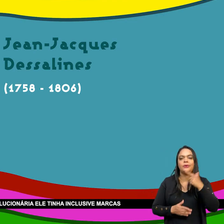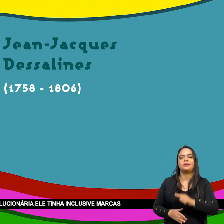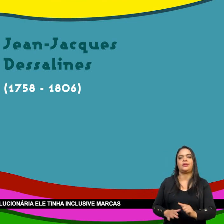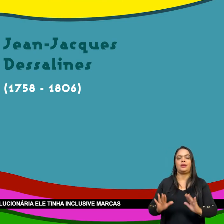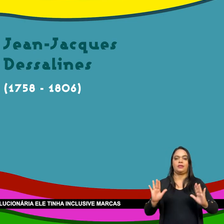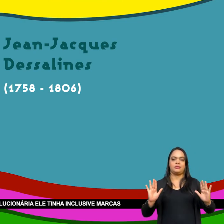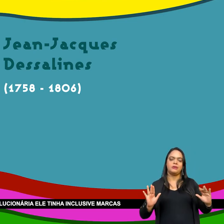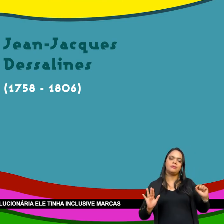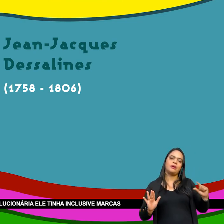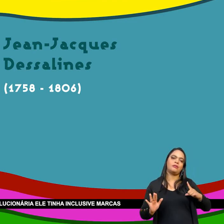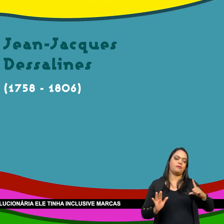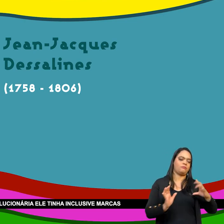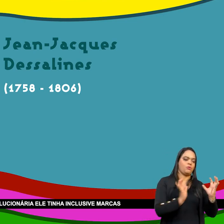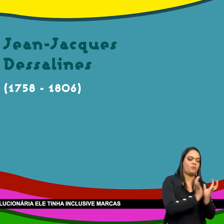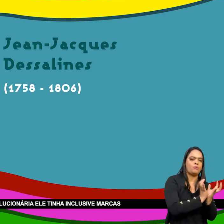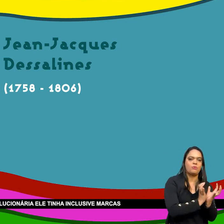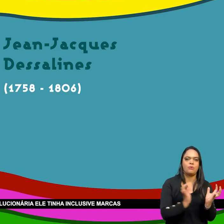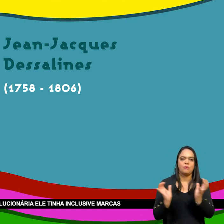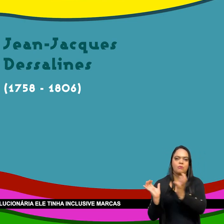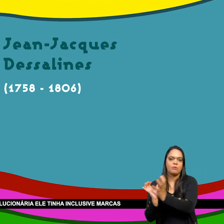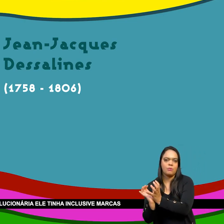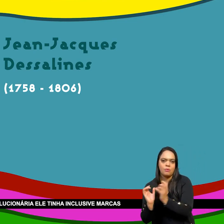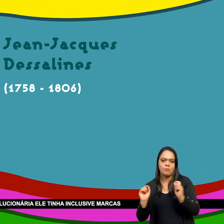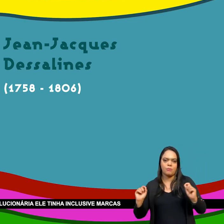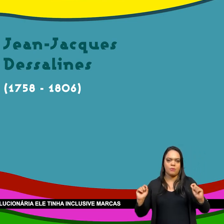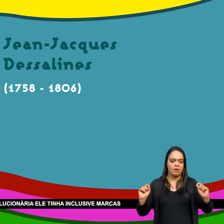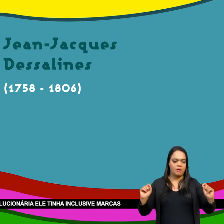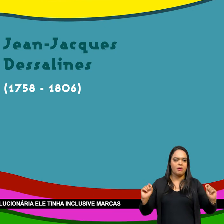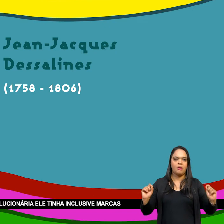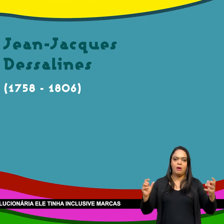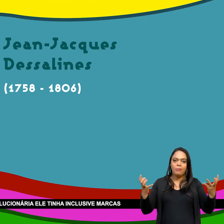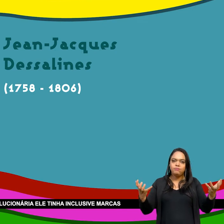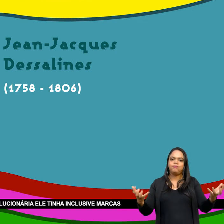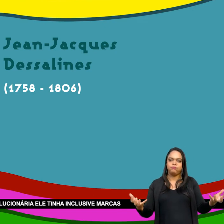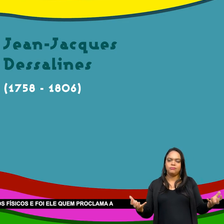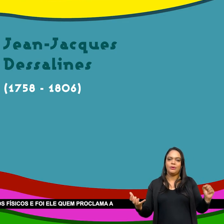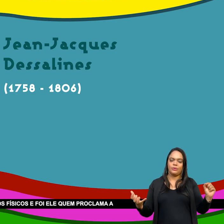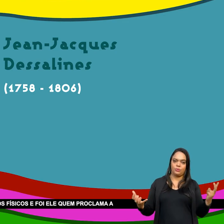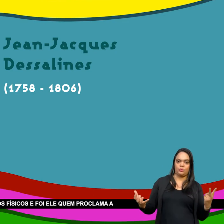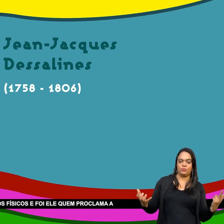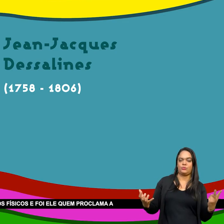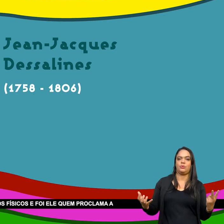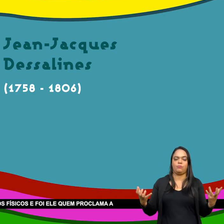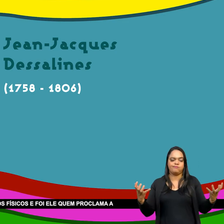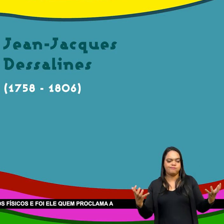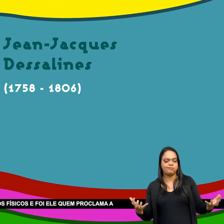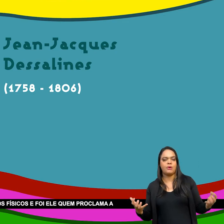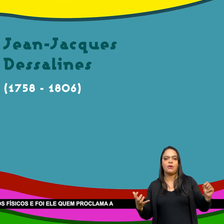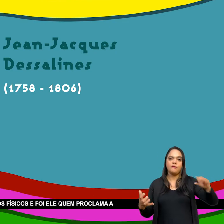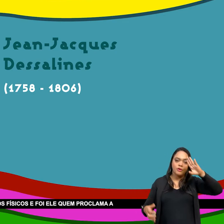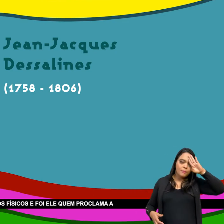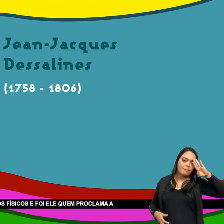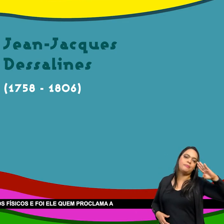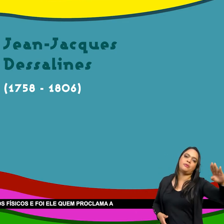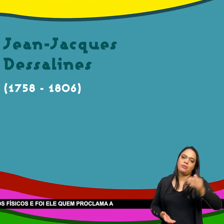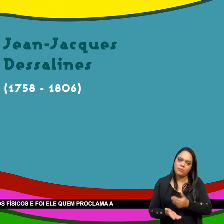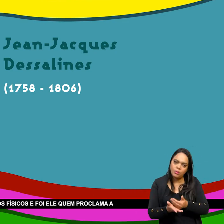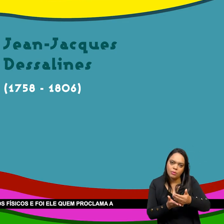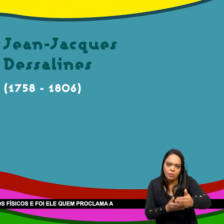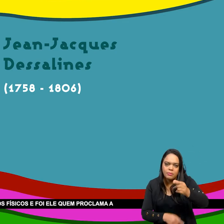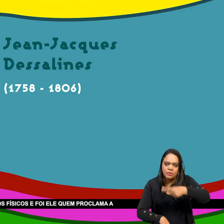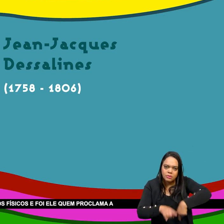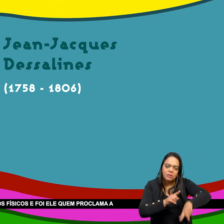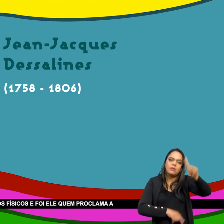libertou Durante A guerra Revolucionária Ele tinha Inclusive Marcas E castigos Corporais No corpo